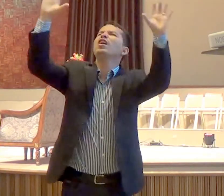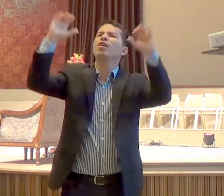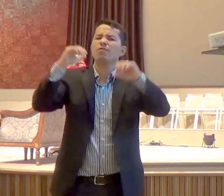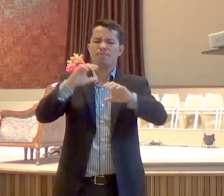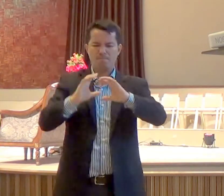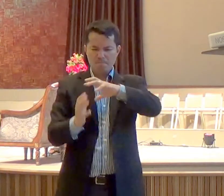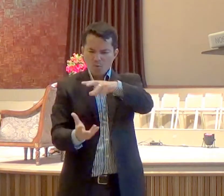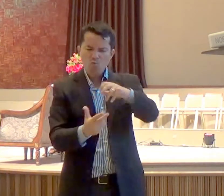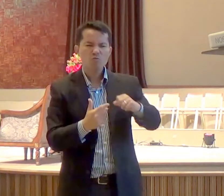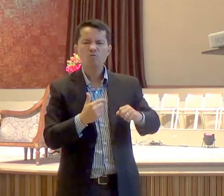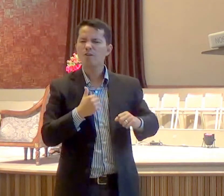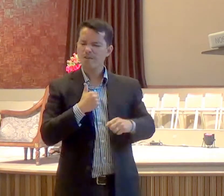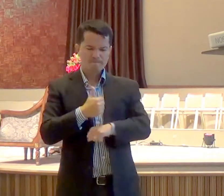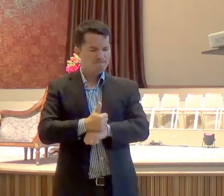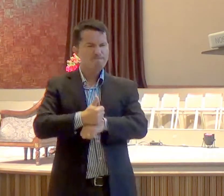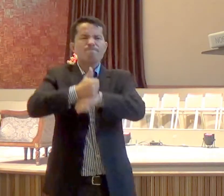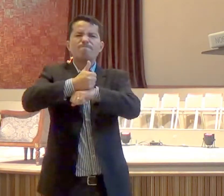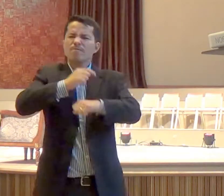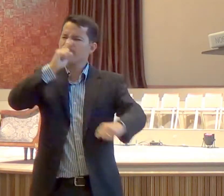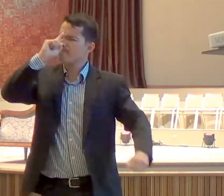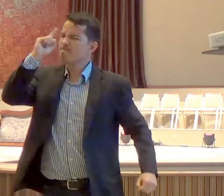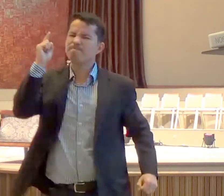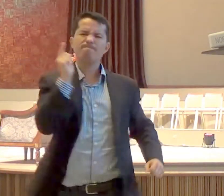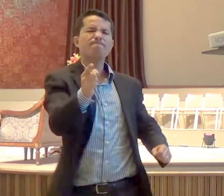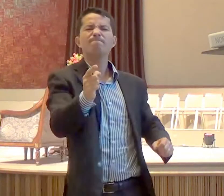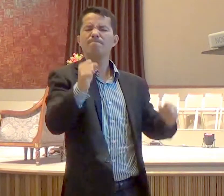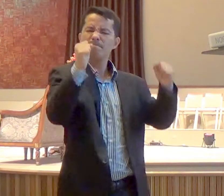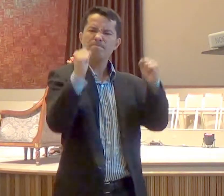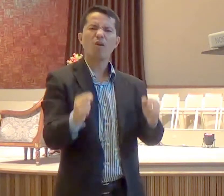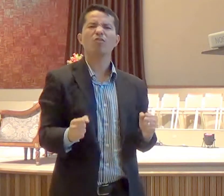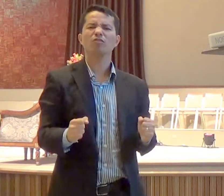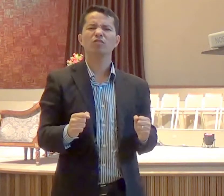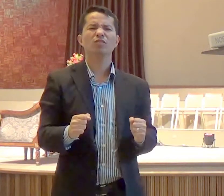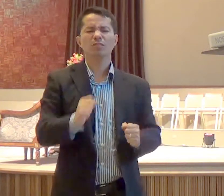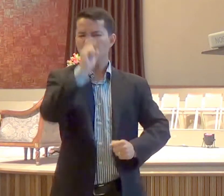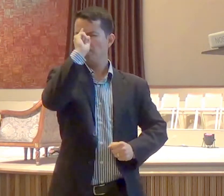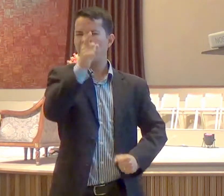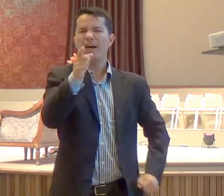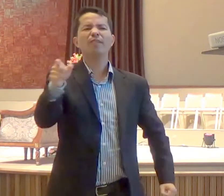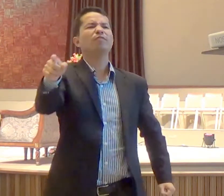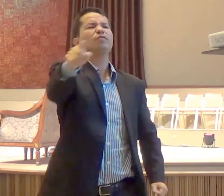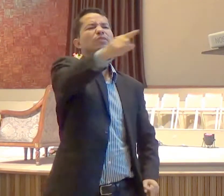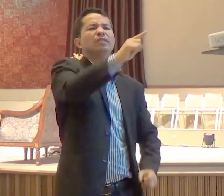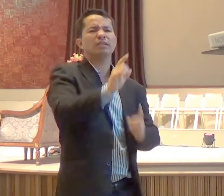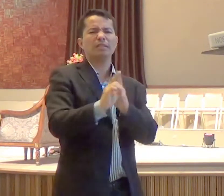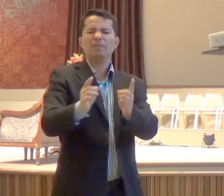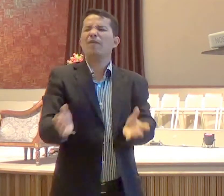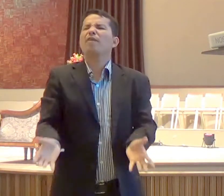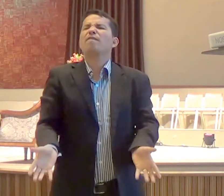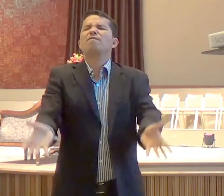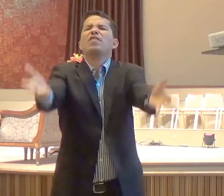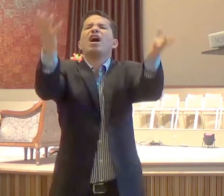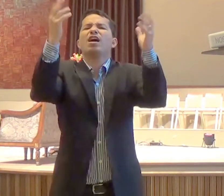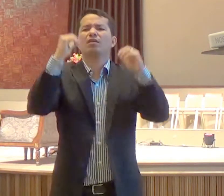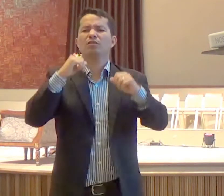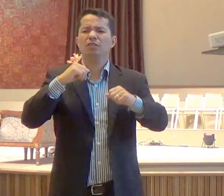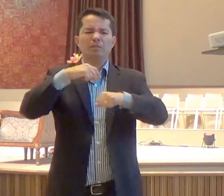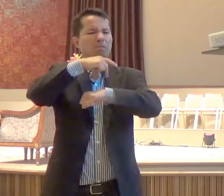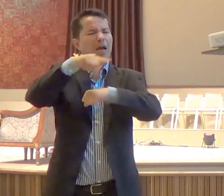é-me dada toda a autoridade nos céus e na terra, portanto, ide fazer discípulos de todas as nações, batizando-os em nome do